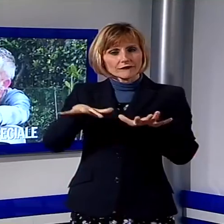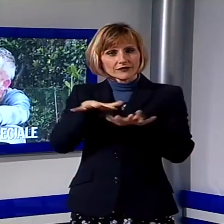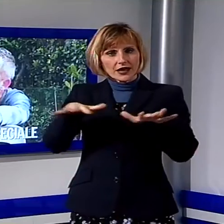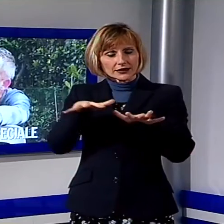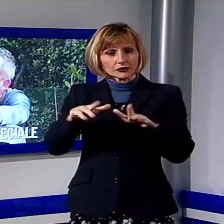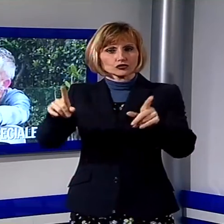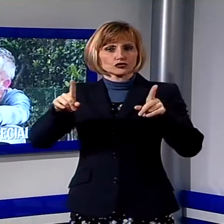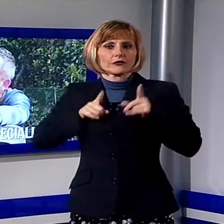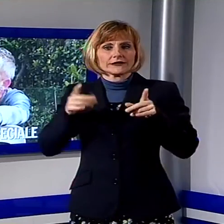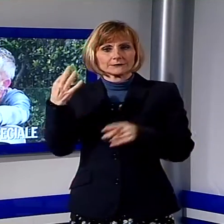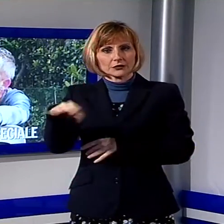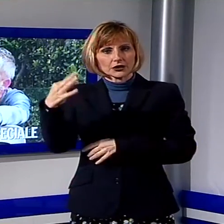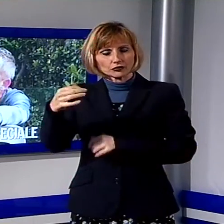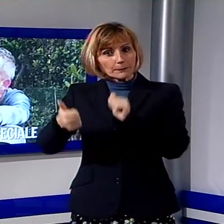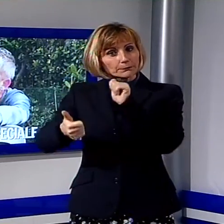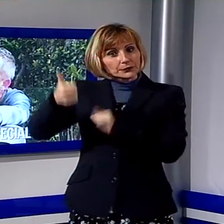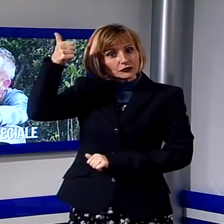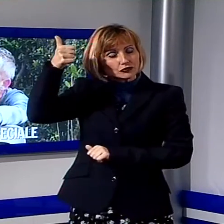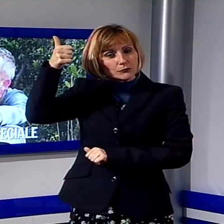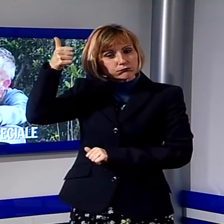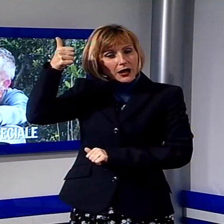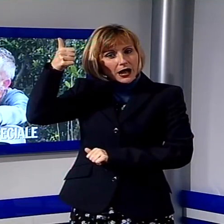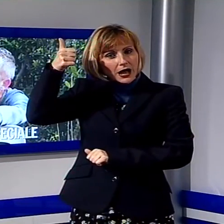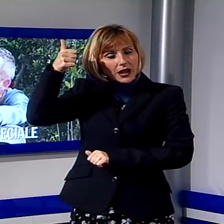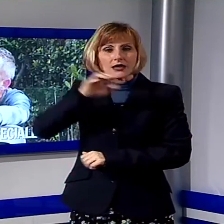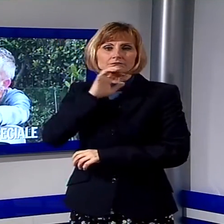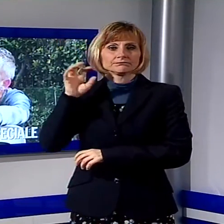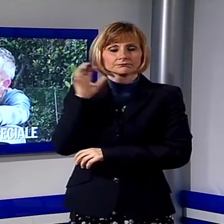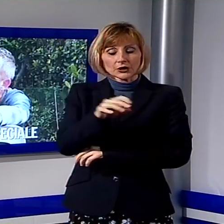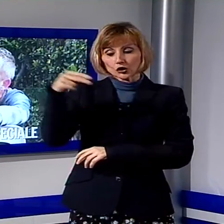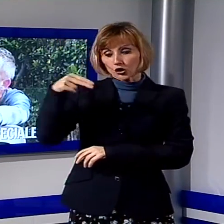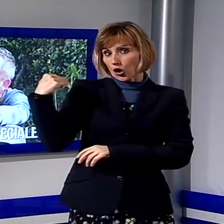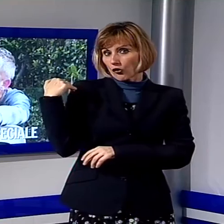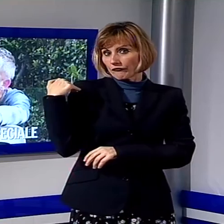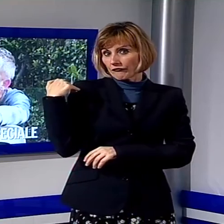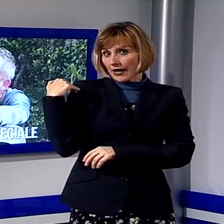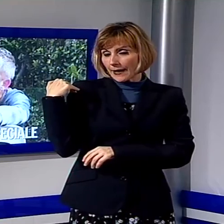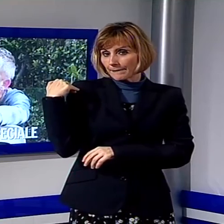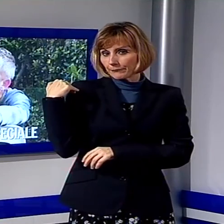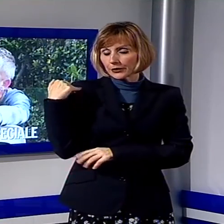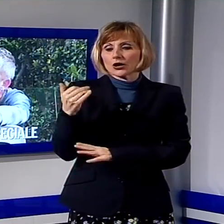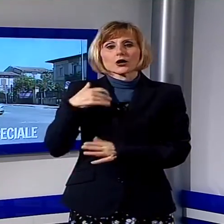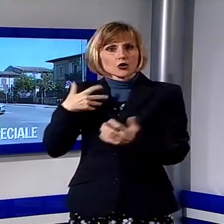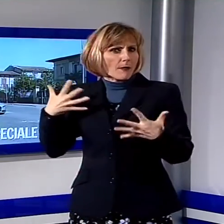speciale per il principale indagato che nel novembre scorso era stato protagonista di un'altra violenta aggressione.